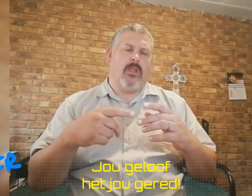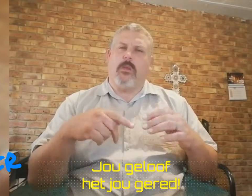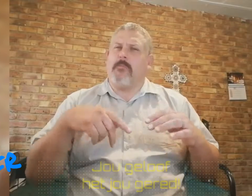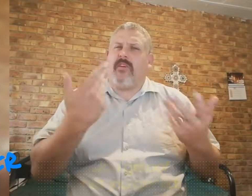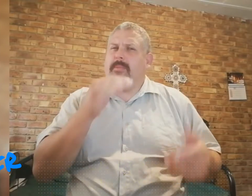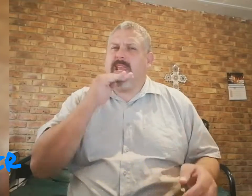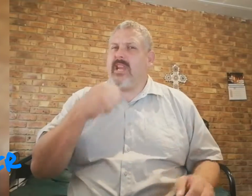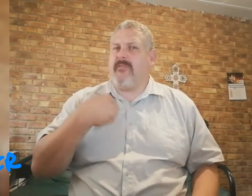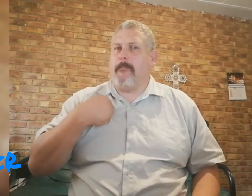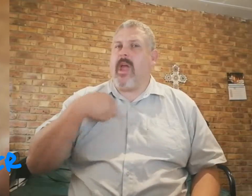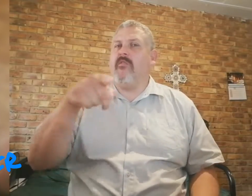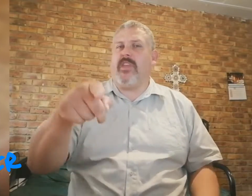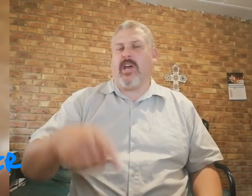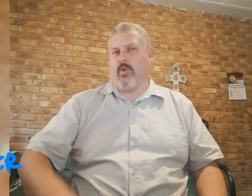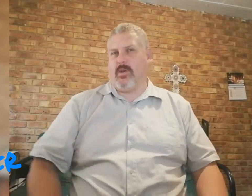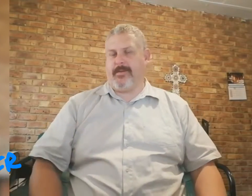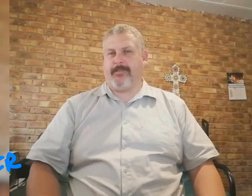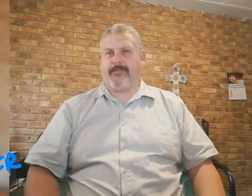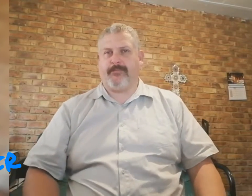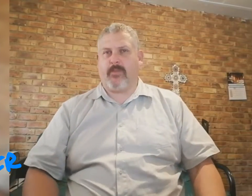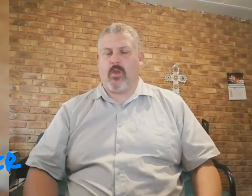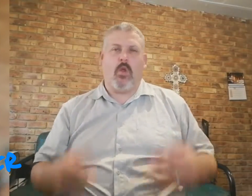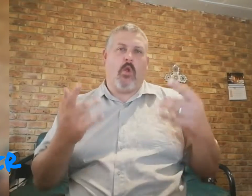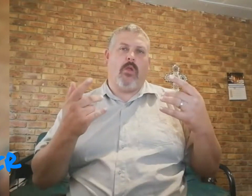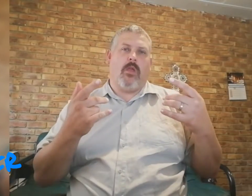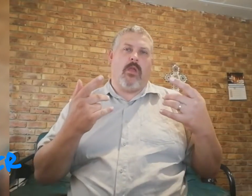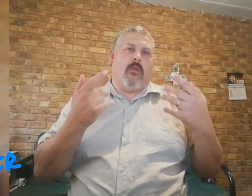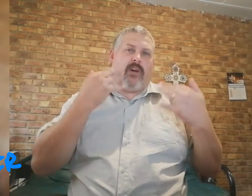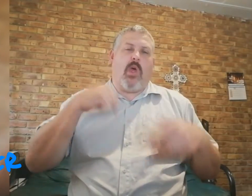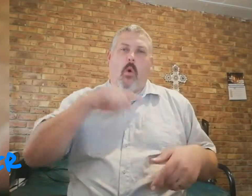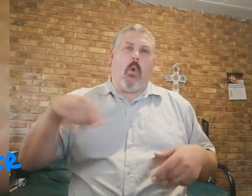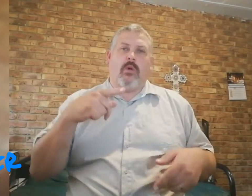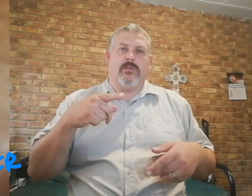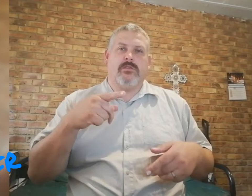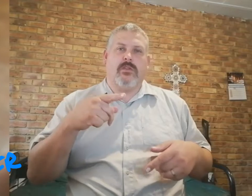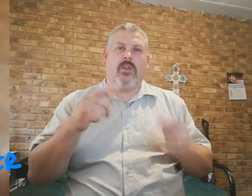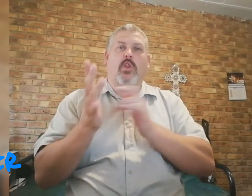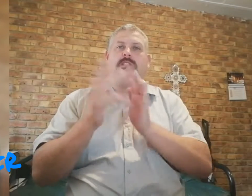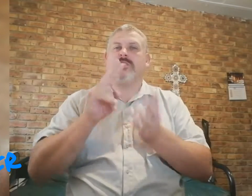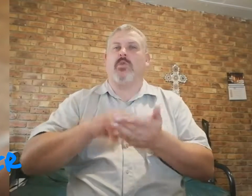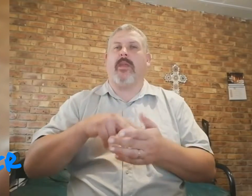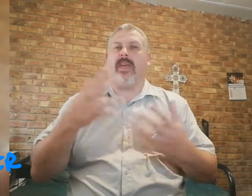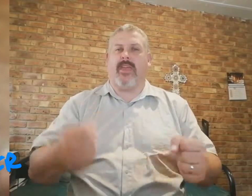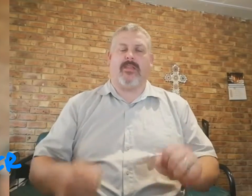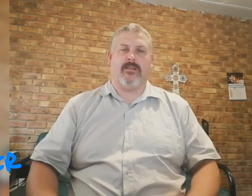maar wat betek dit vir my en vir jou? Wanne ons Jesus nodig het,